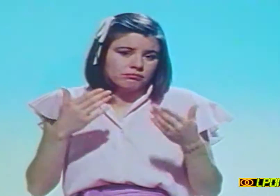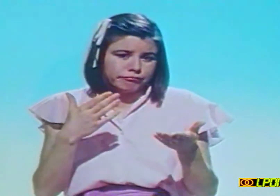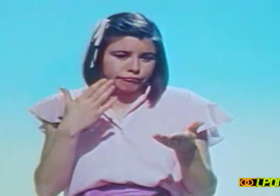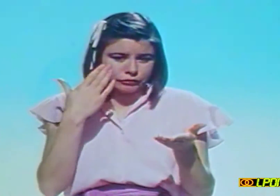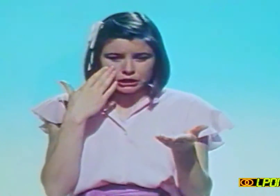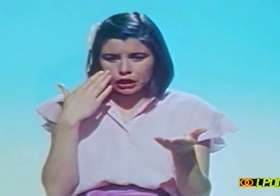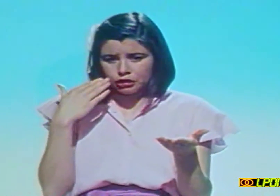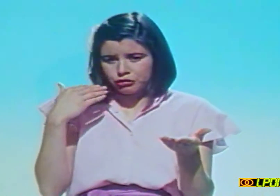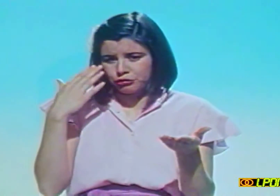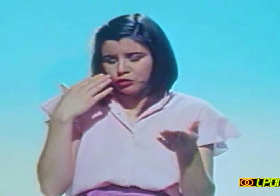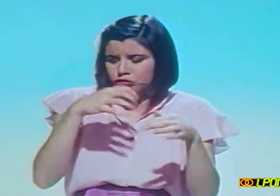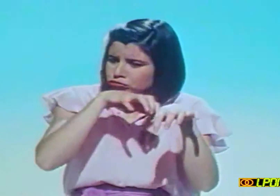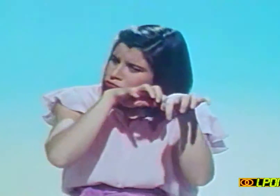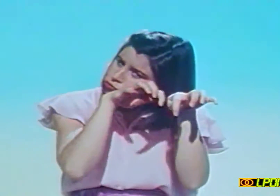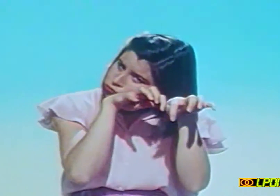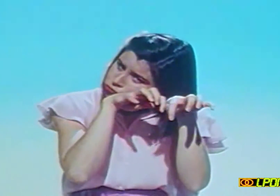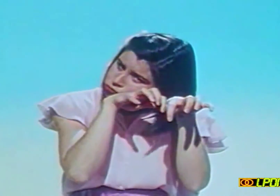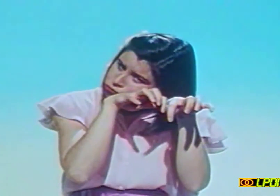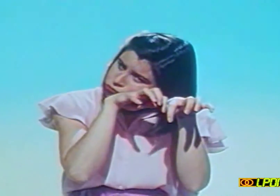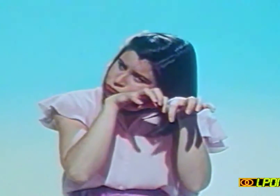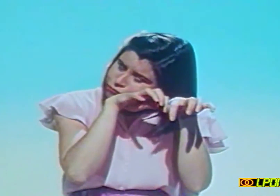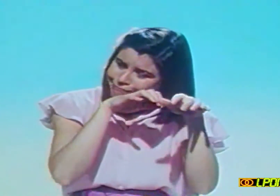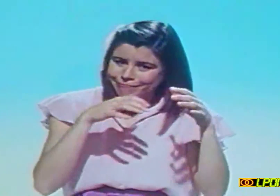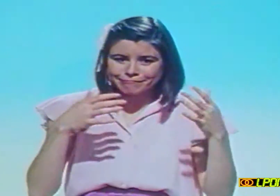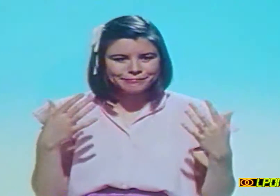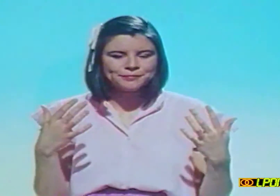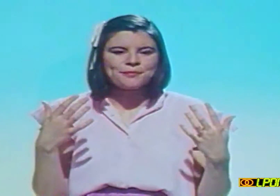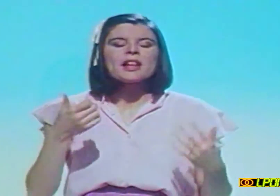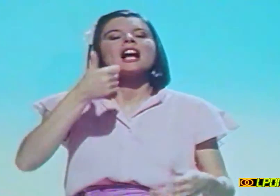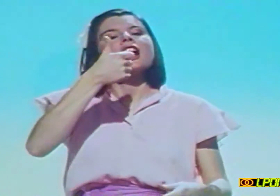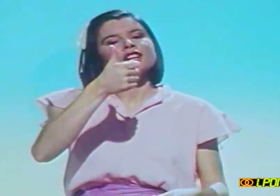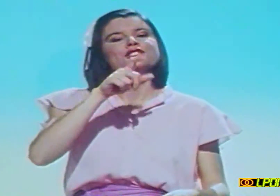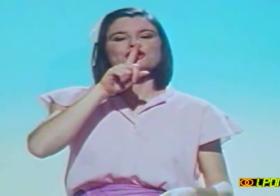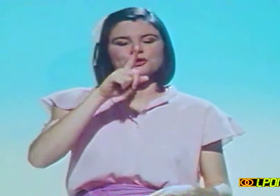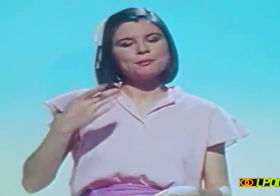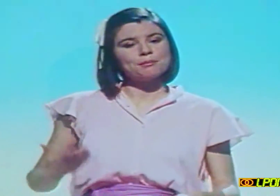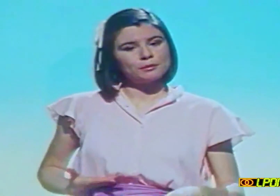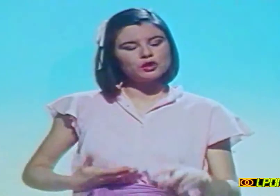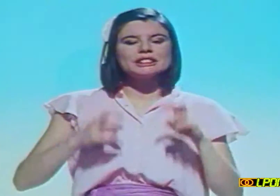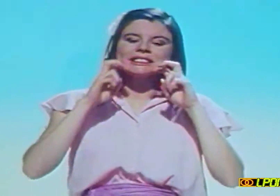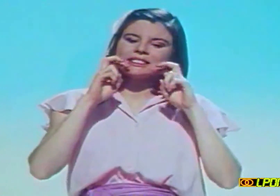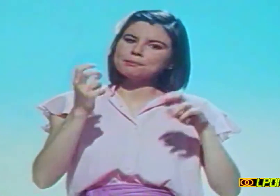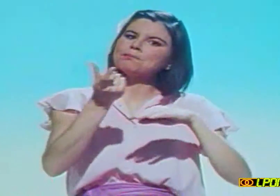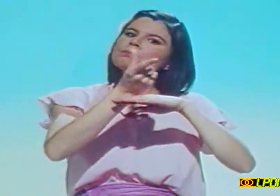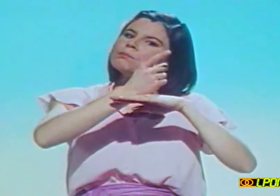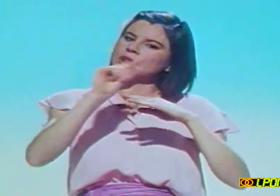mais ce petit tigre s'ennuyait. Un jour, sa maman tigre